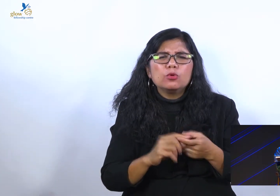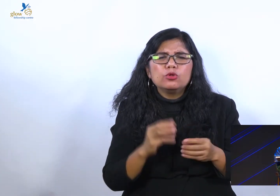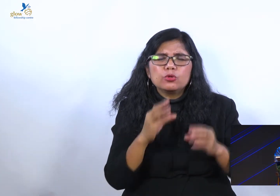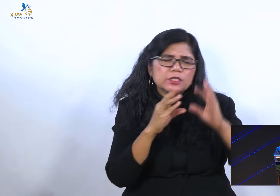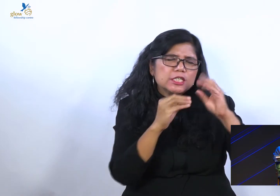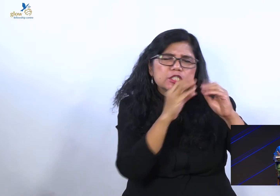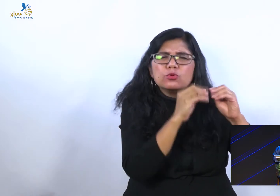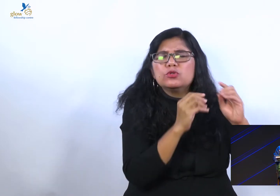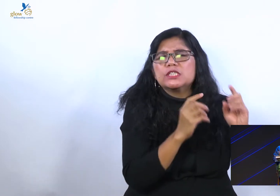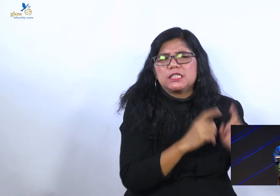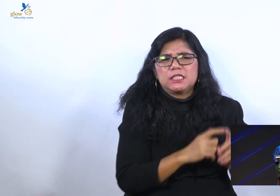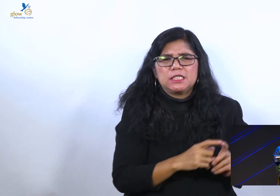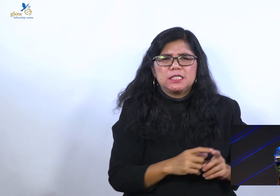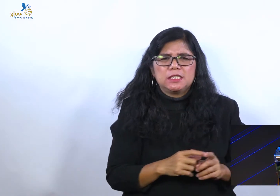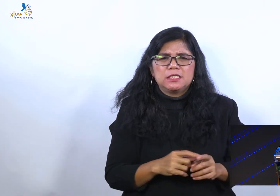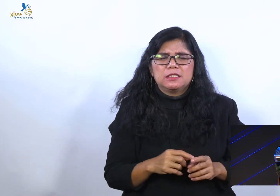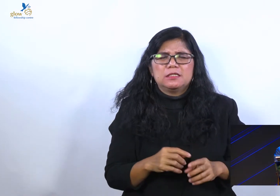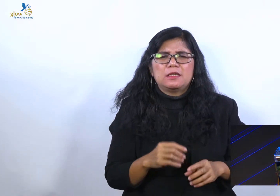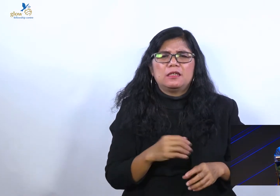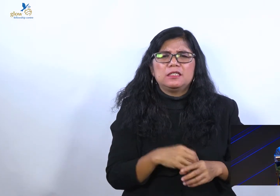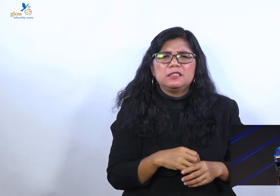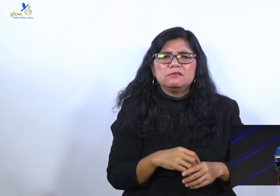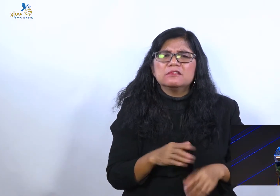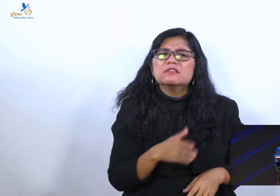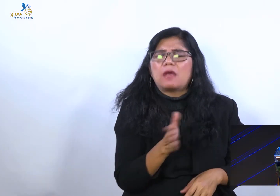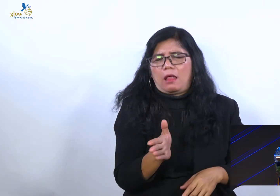Nah ini kan bisa kita ajak diskusi.